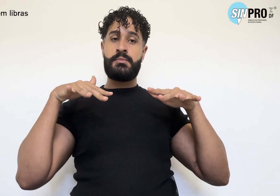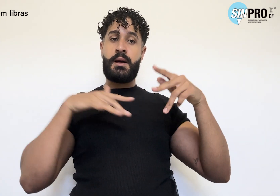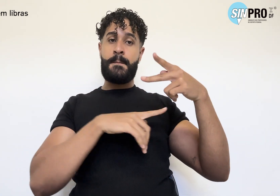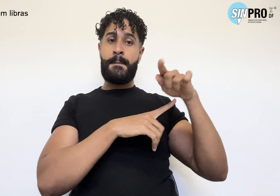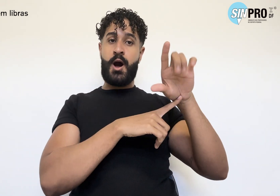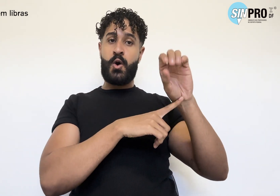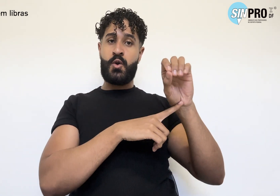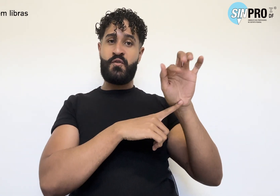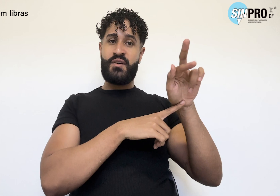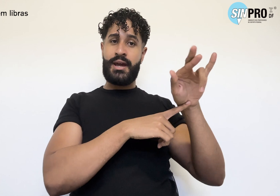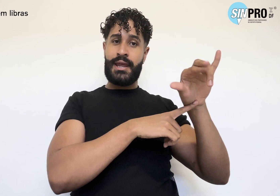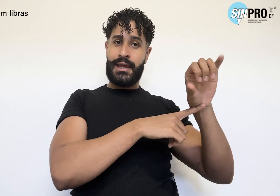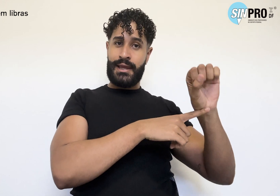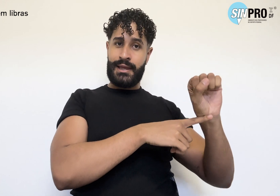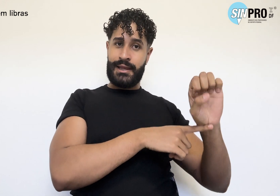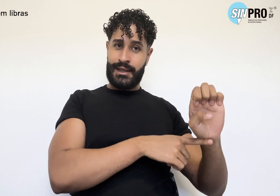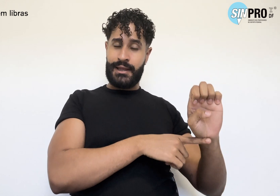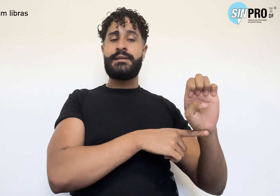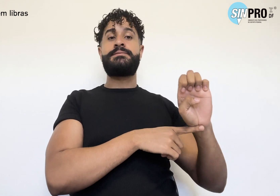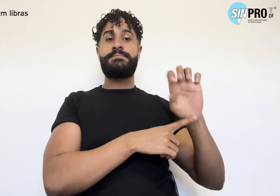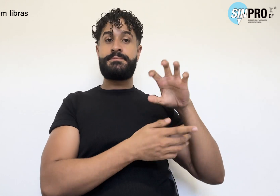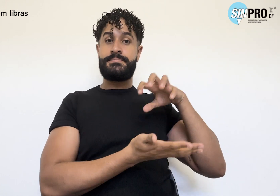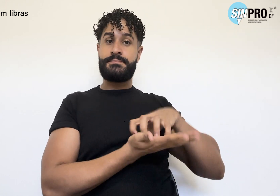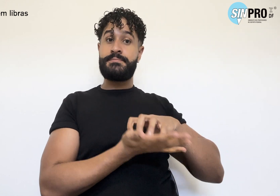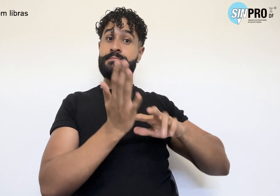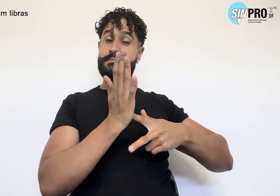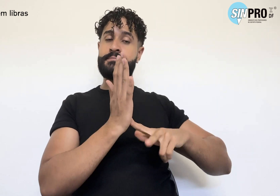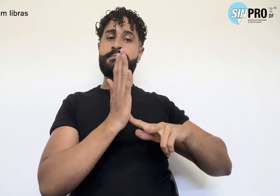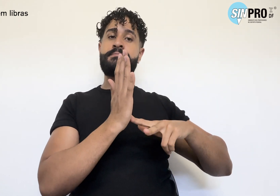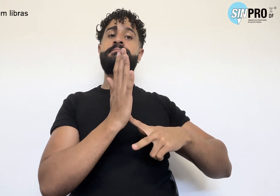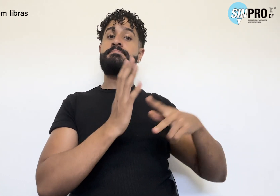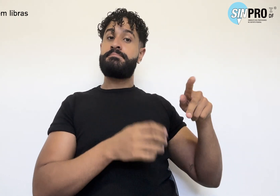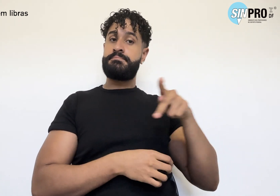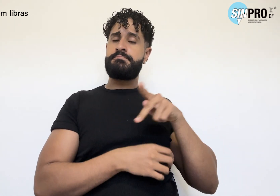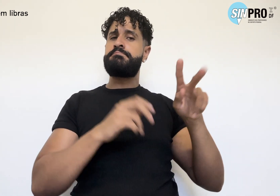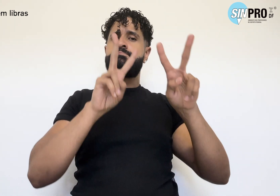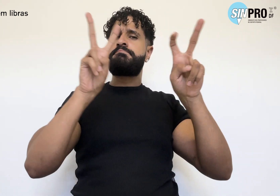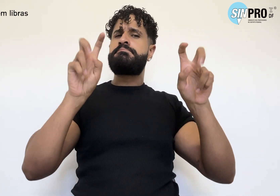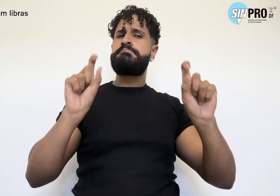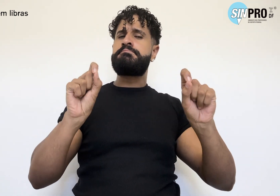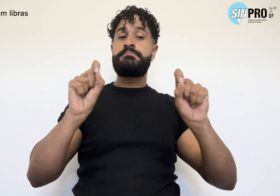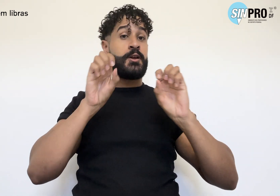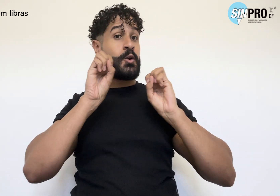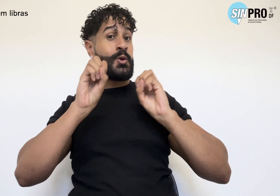na sede do sindicato no SIG. O tema do evento será Educação para a